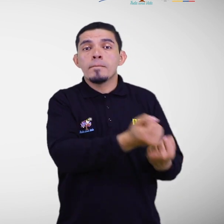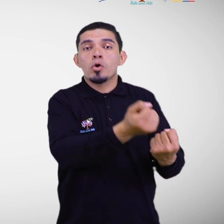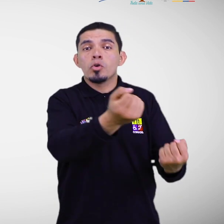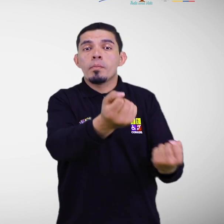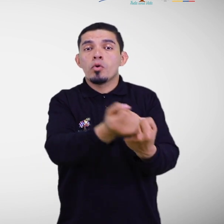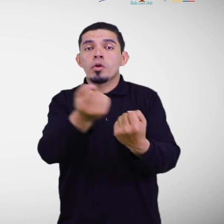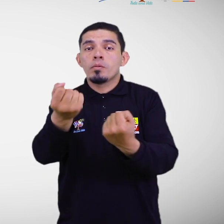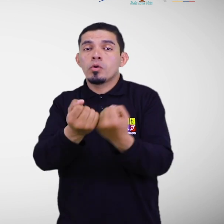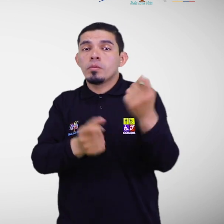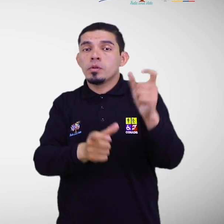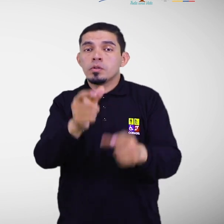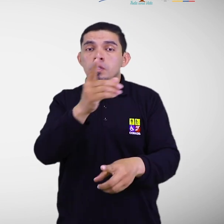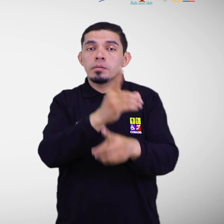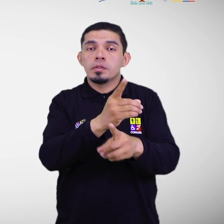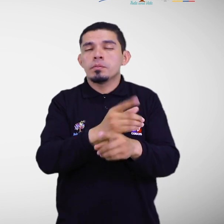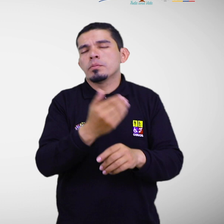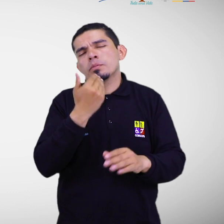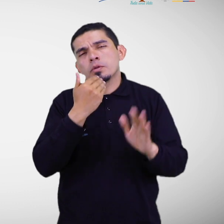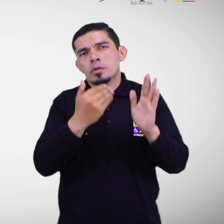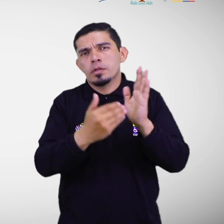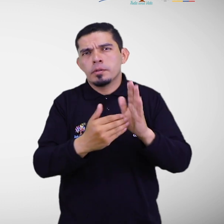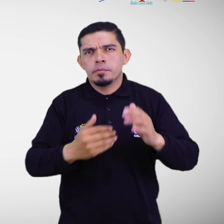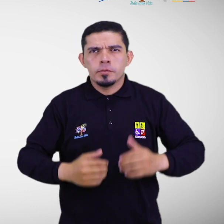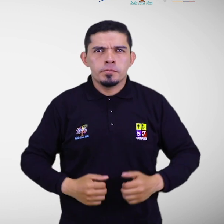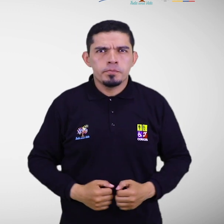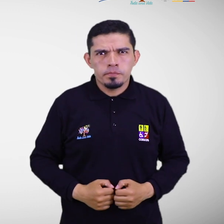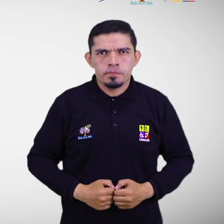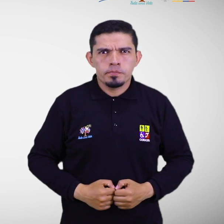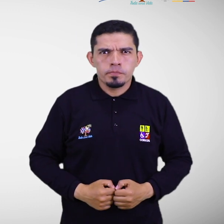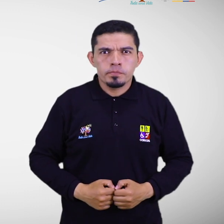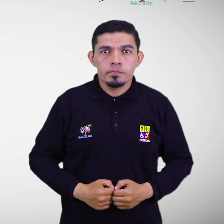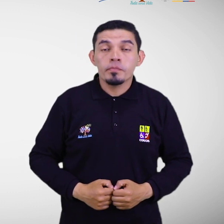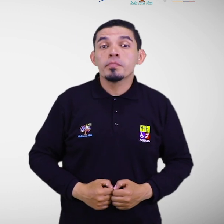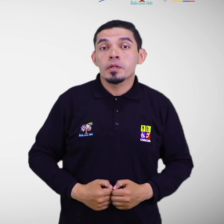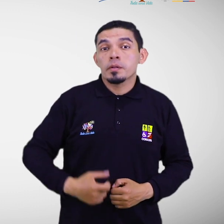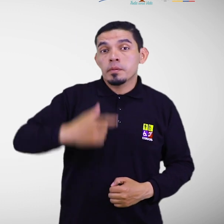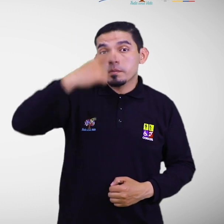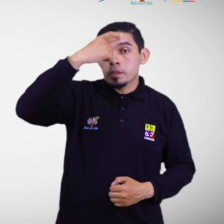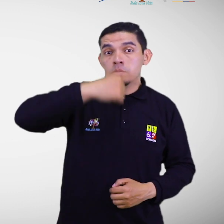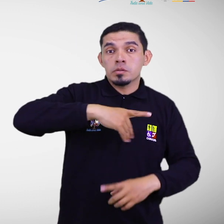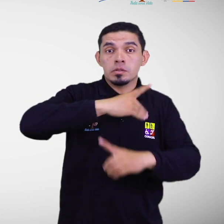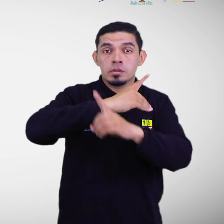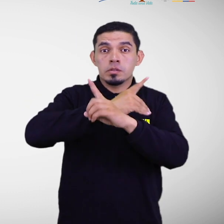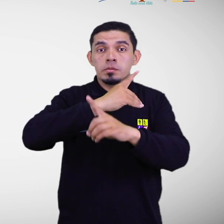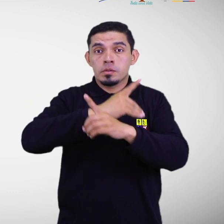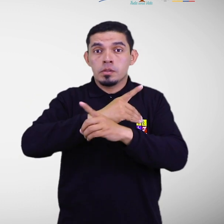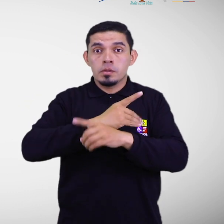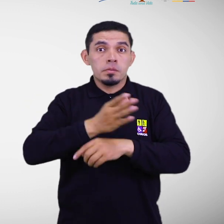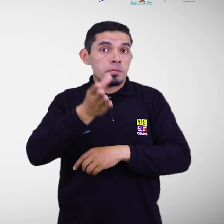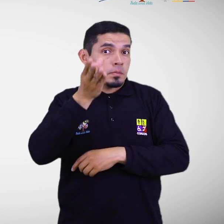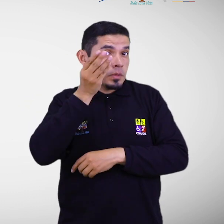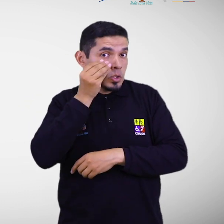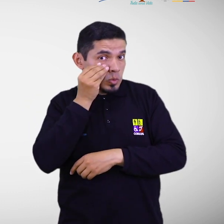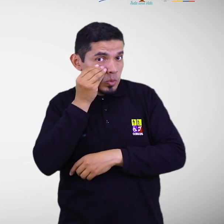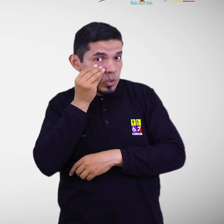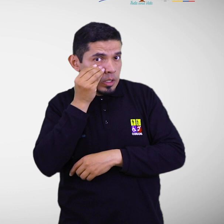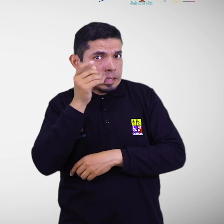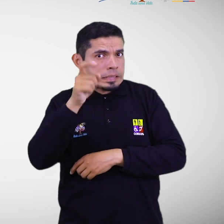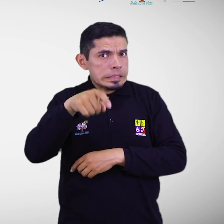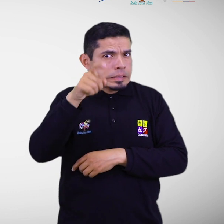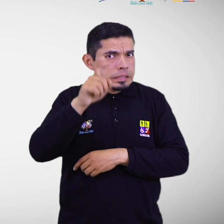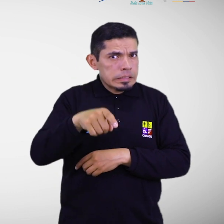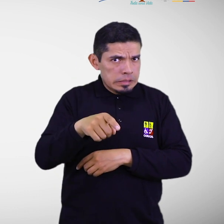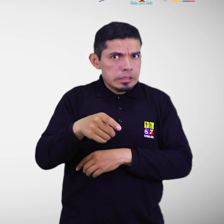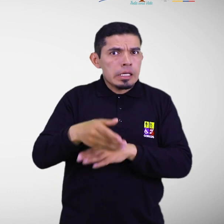con discapacidad. Ejemplos de aplicación, para las personas con discapacidad visual les resulta útil, un